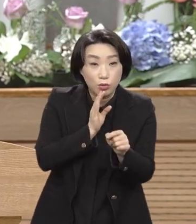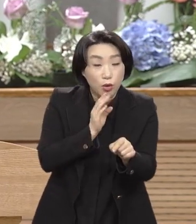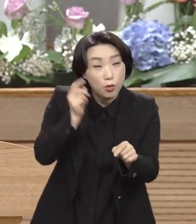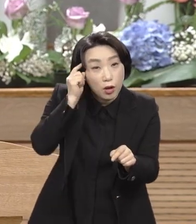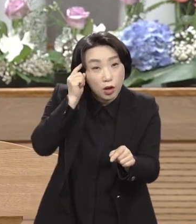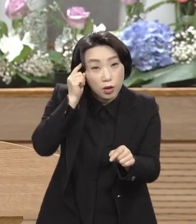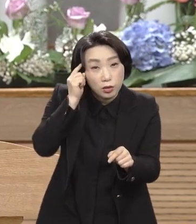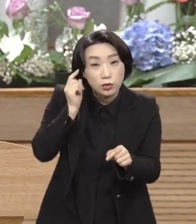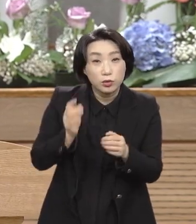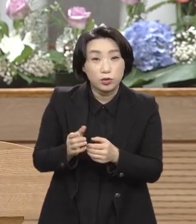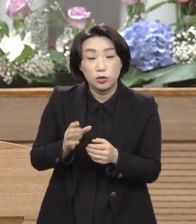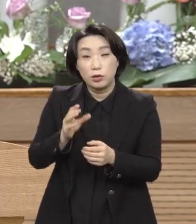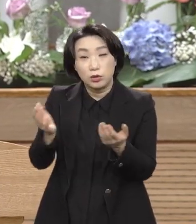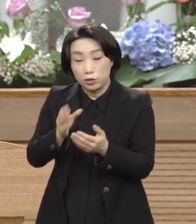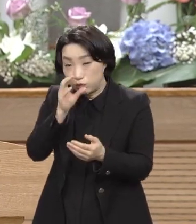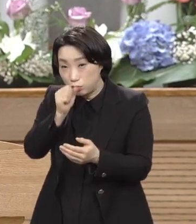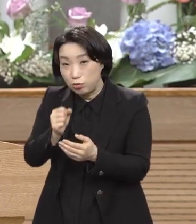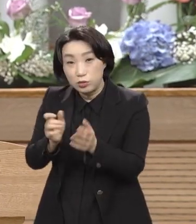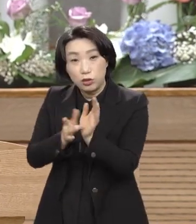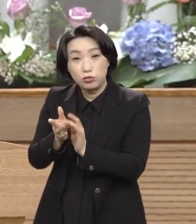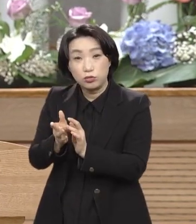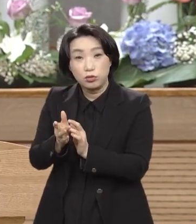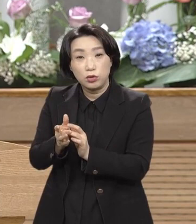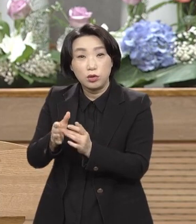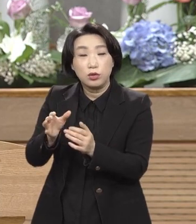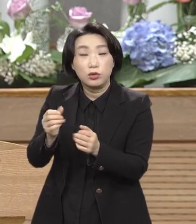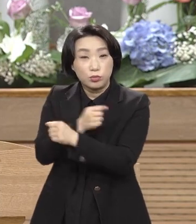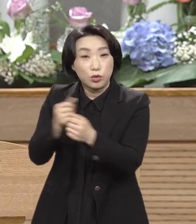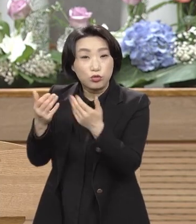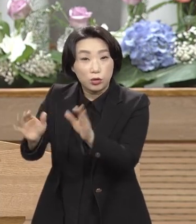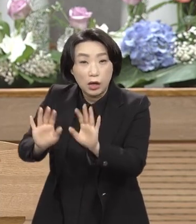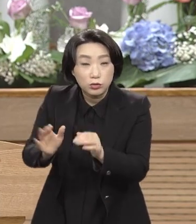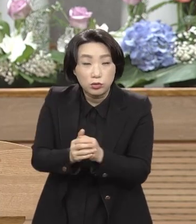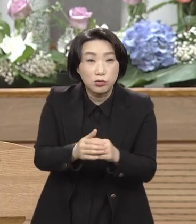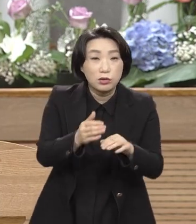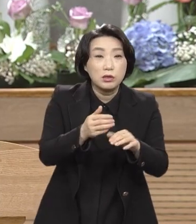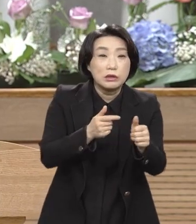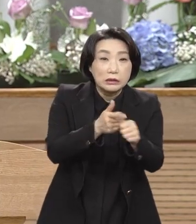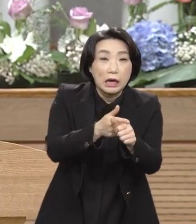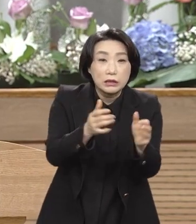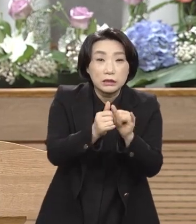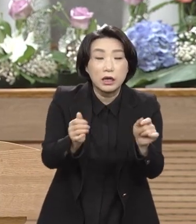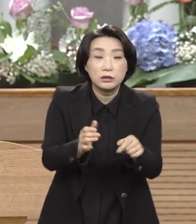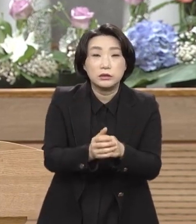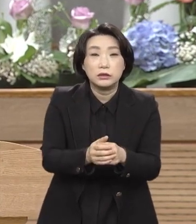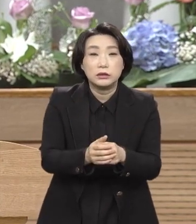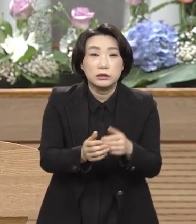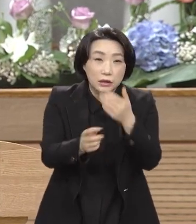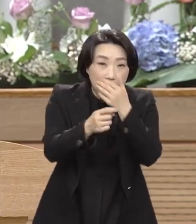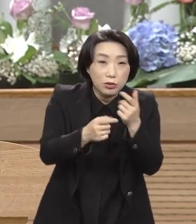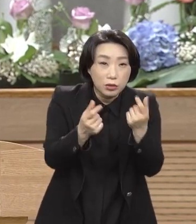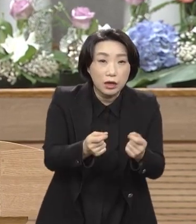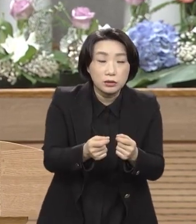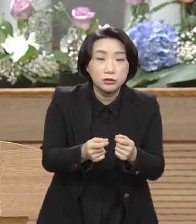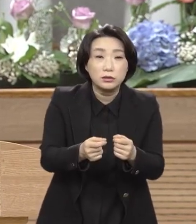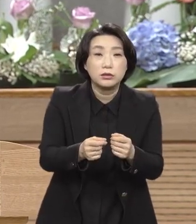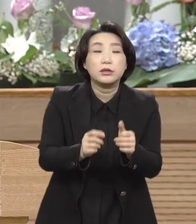좋은 일만 하시는 예수를 택하지 않고 살인자 강도 같은 행악자를 택하느냐 우리는 지금도